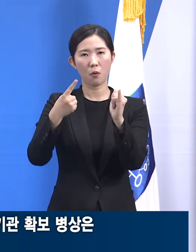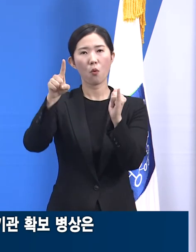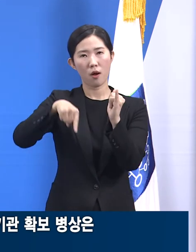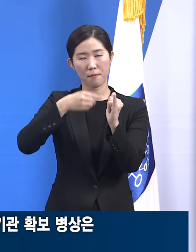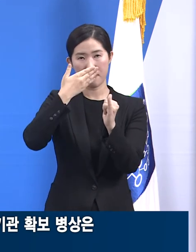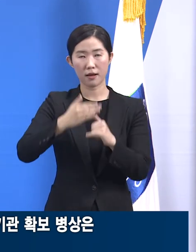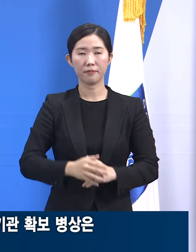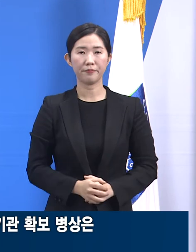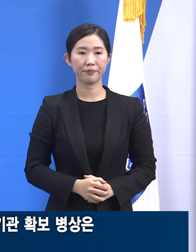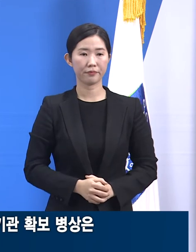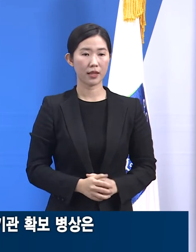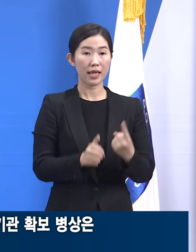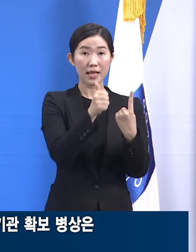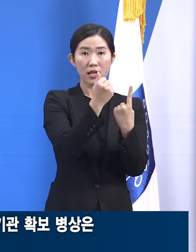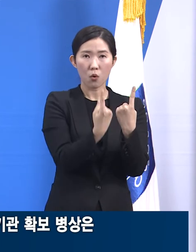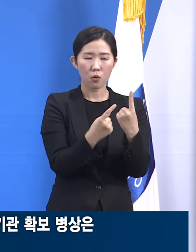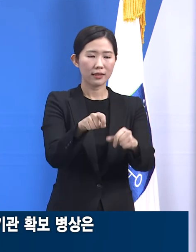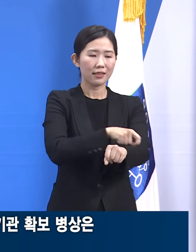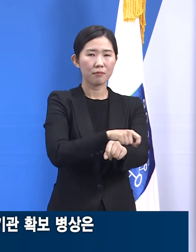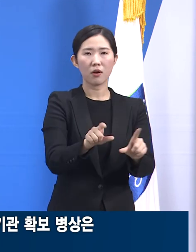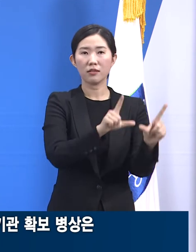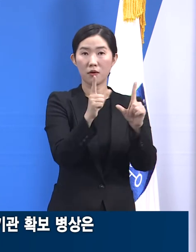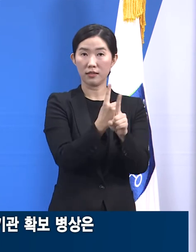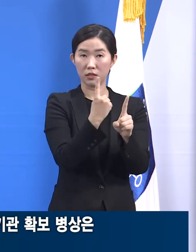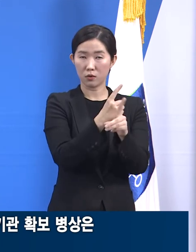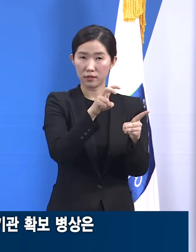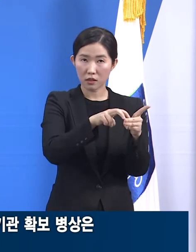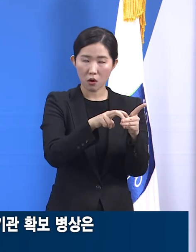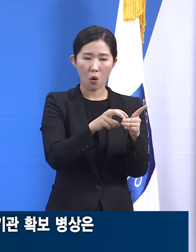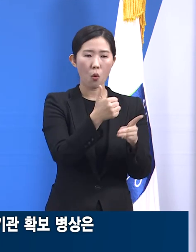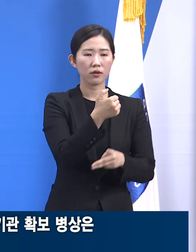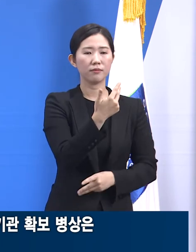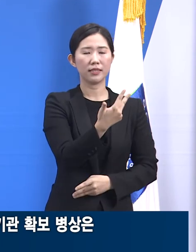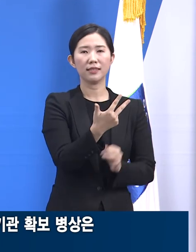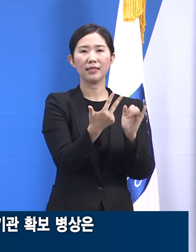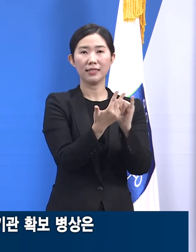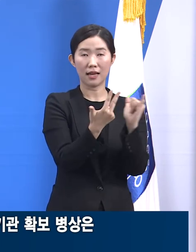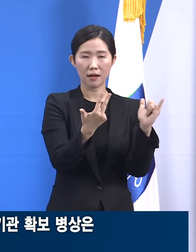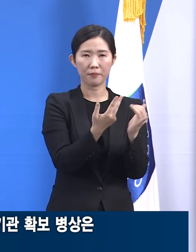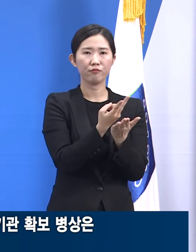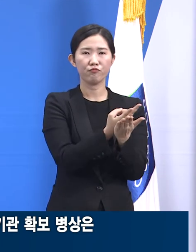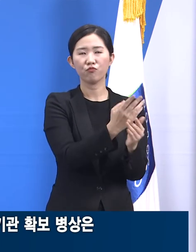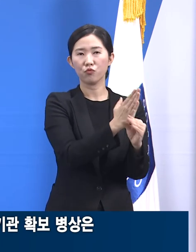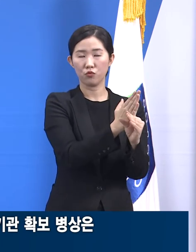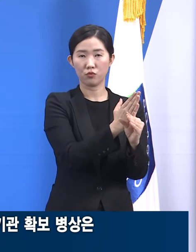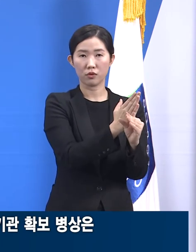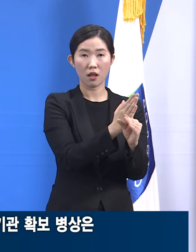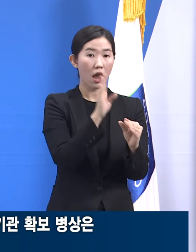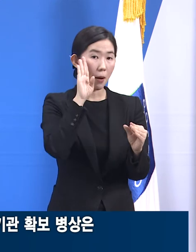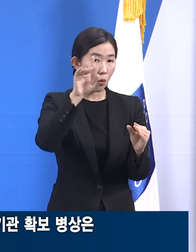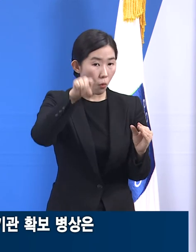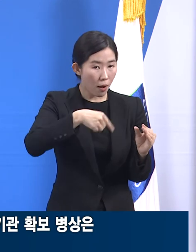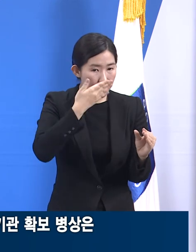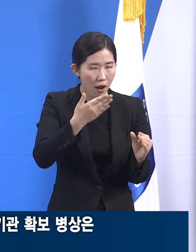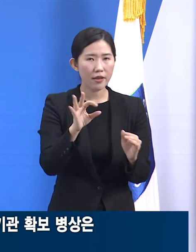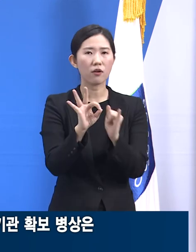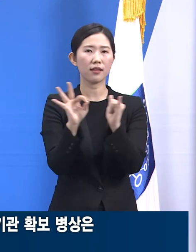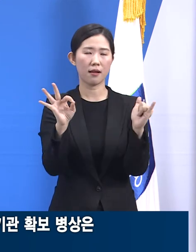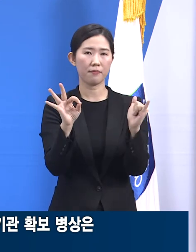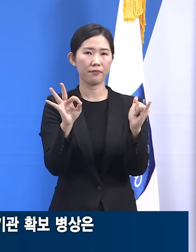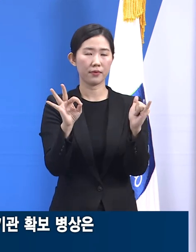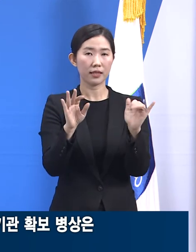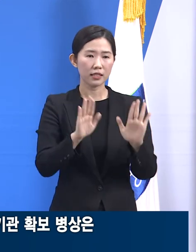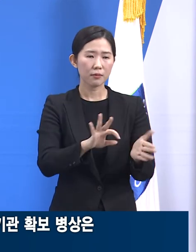제1호 특별생활치료센터에는 57명 입소해 계시고 자녀 수용 가능 인원은 10명이며 가동률은 85